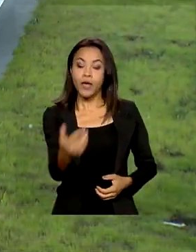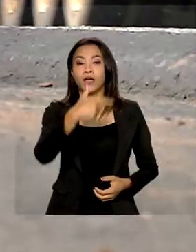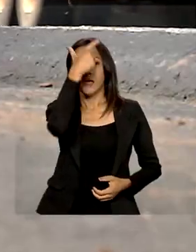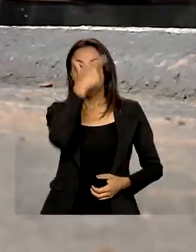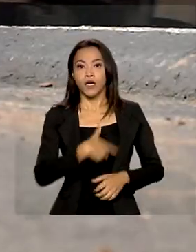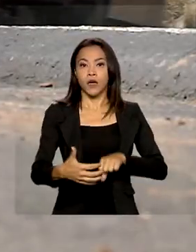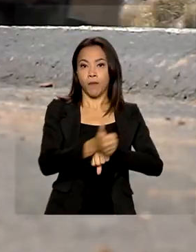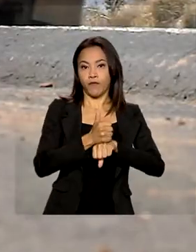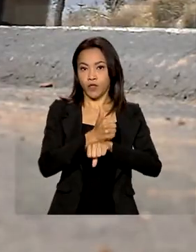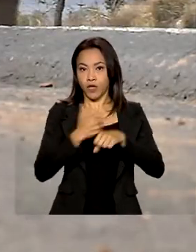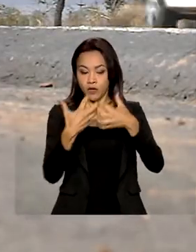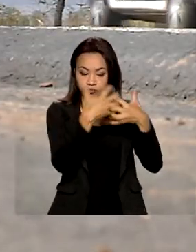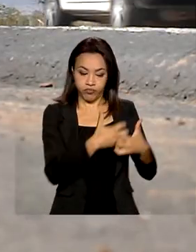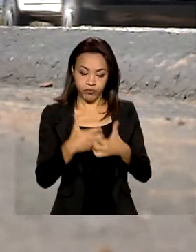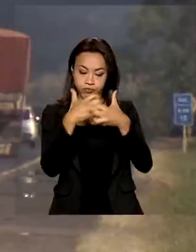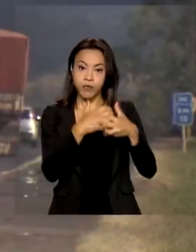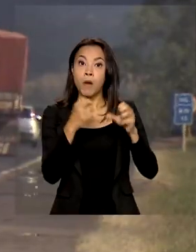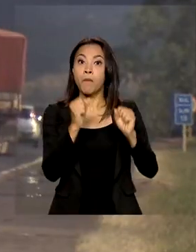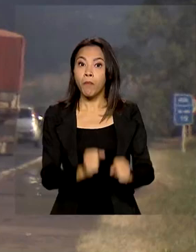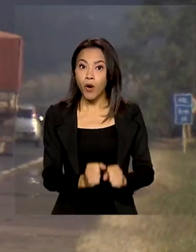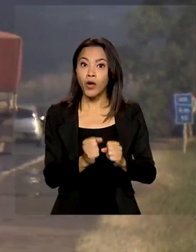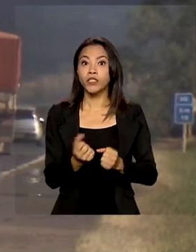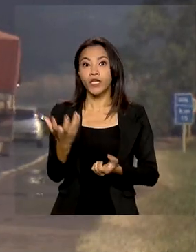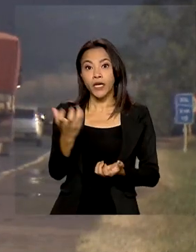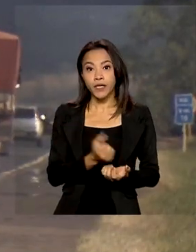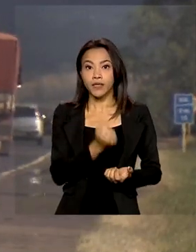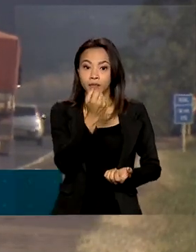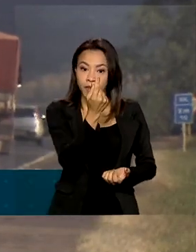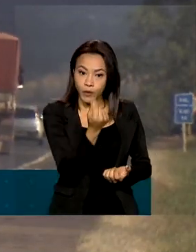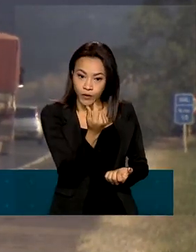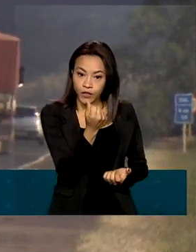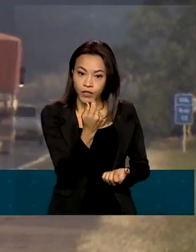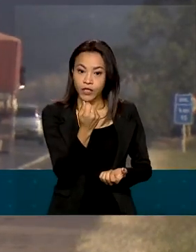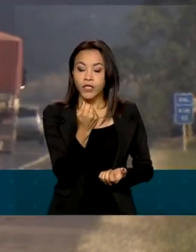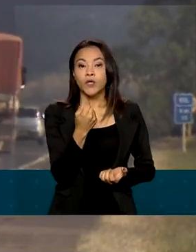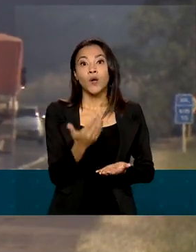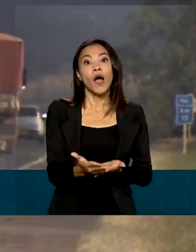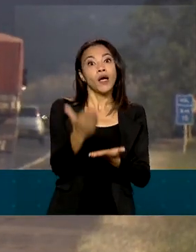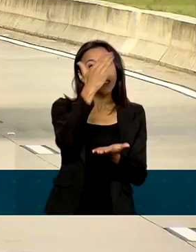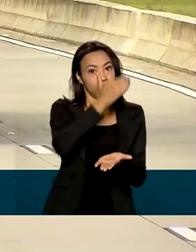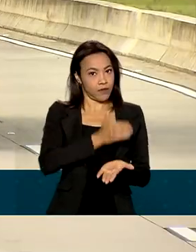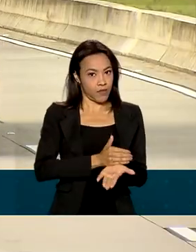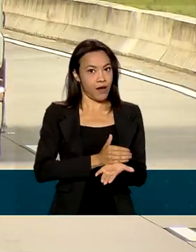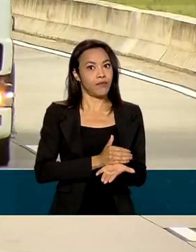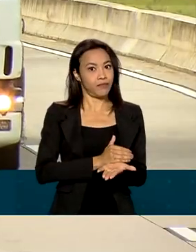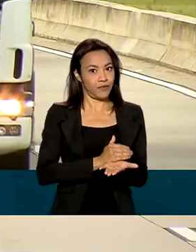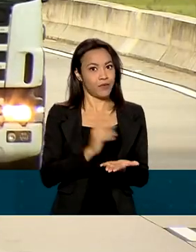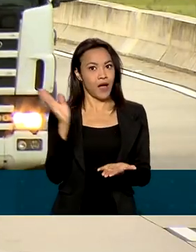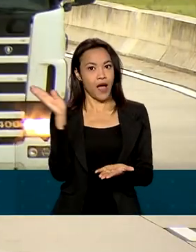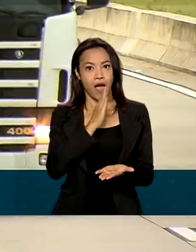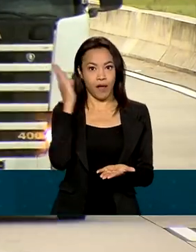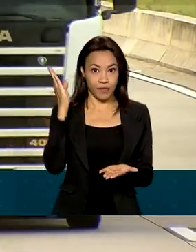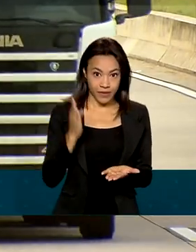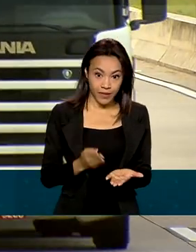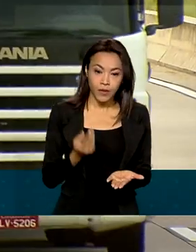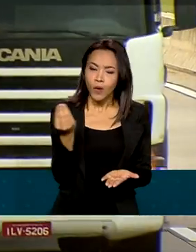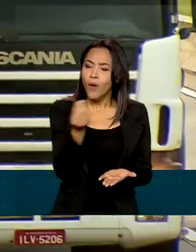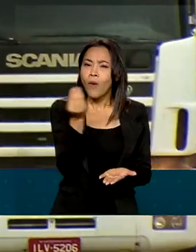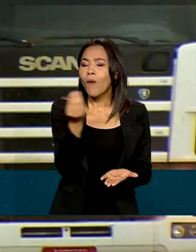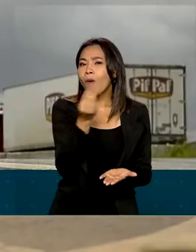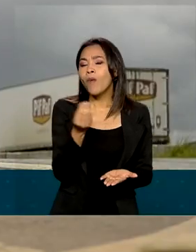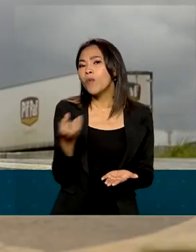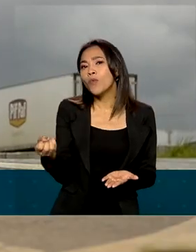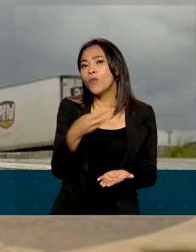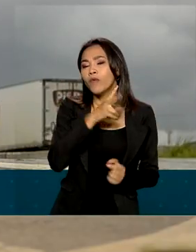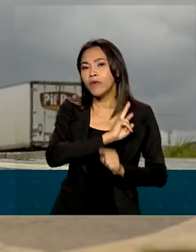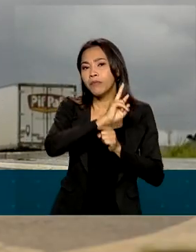poderão receber o valor pago pelo transporte de mercadorias com antecedência, de forma rápida, por meio de uma nova